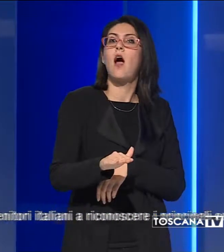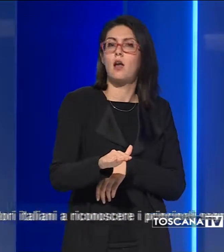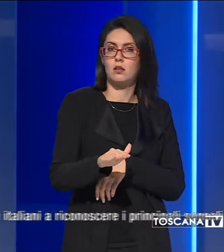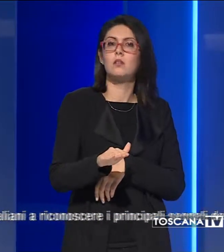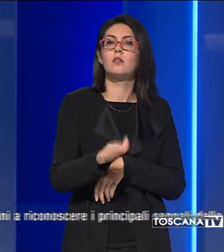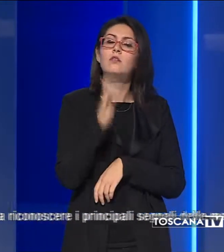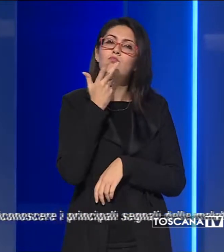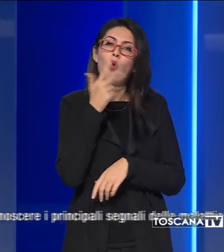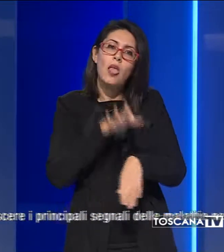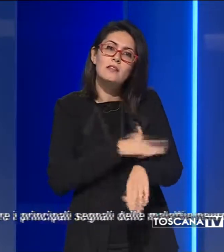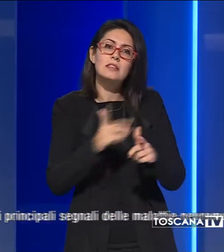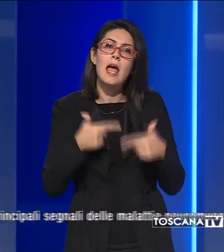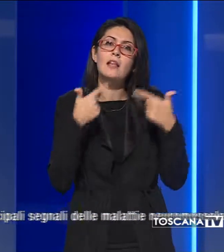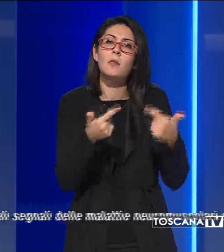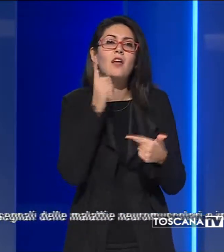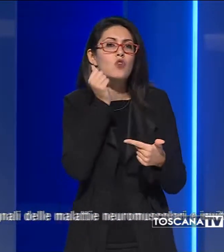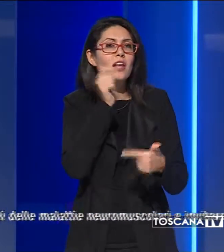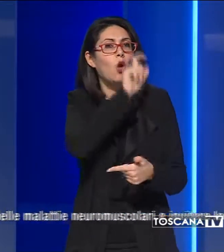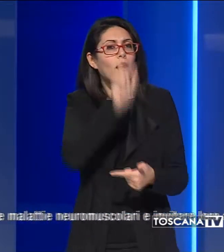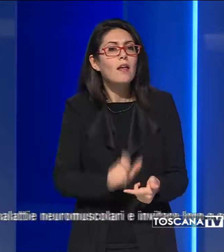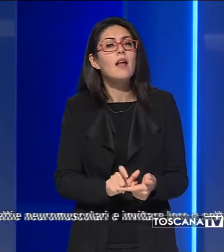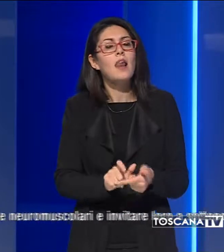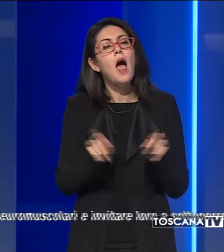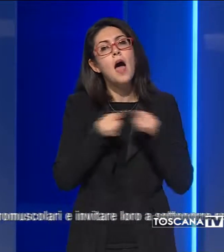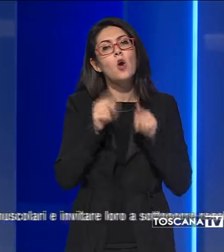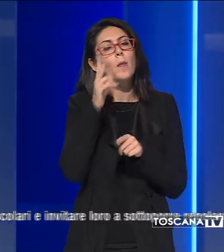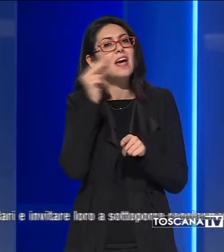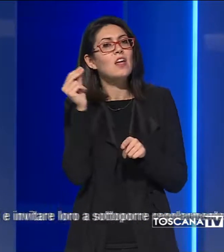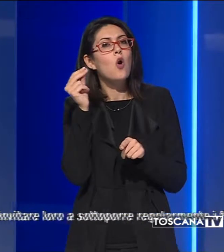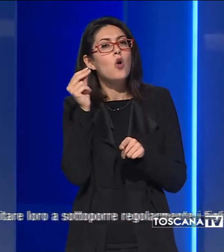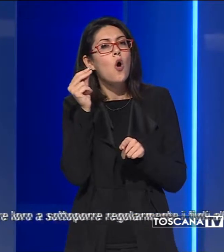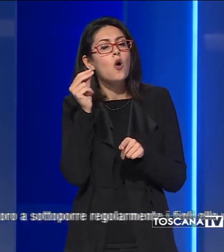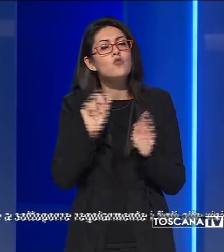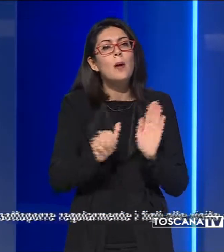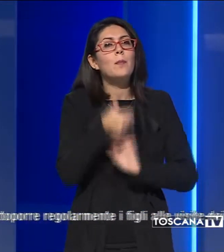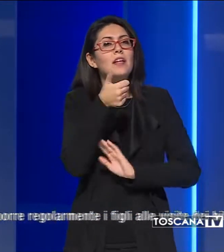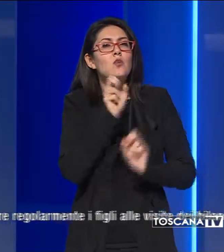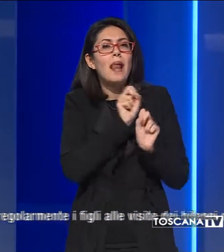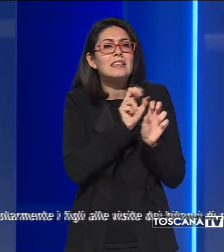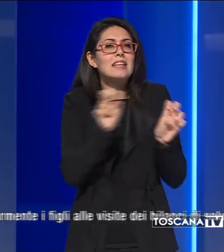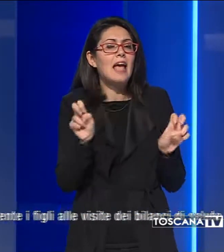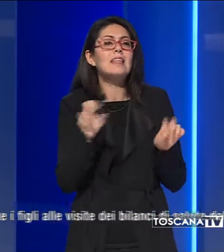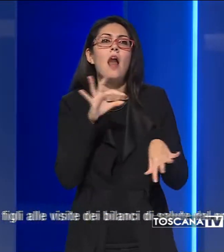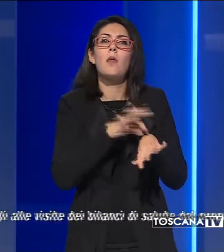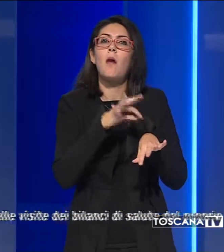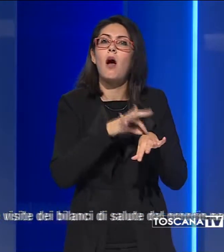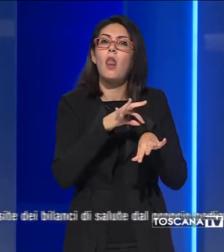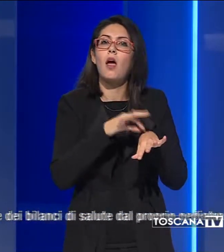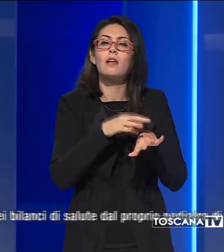sensibilizzare i genitori italiani a riconoscere i principali segnali delle malattie